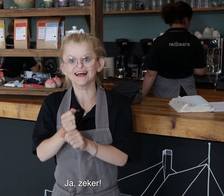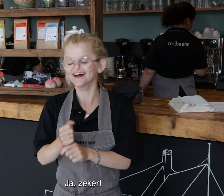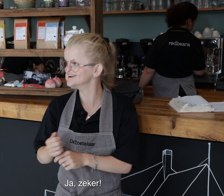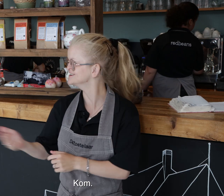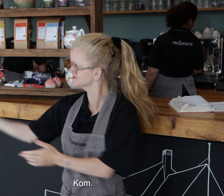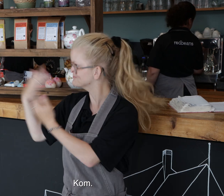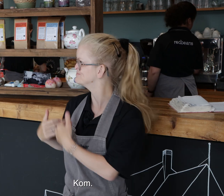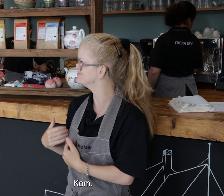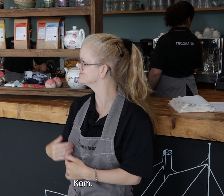Jazeker, kom.